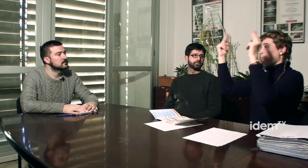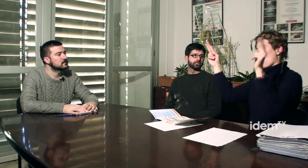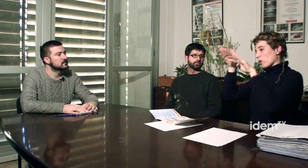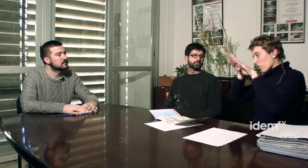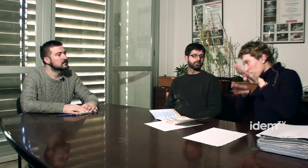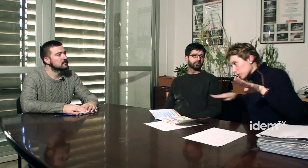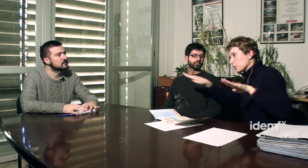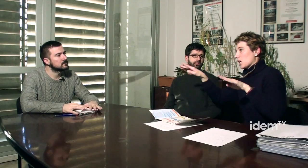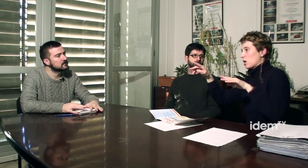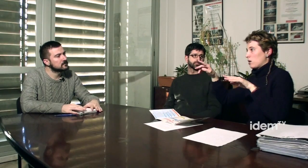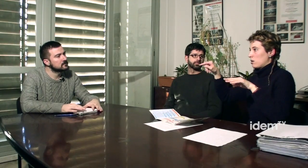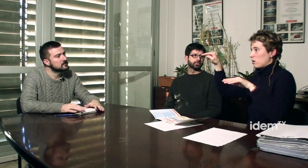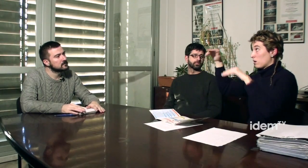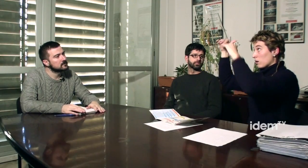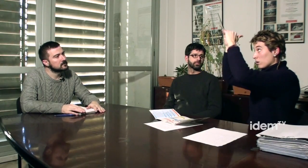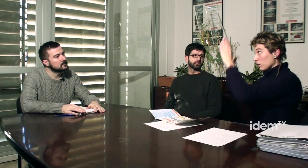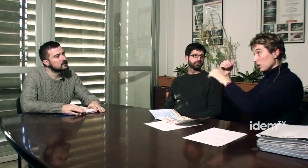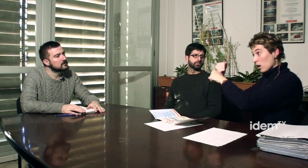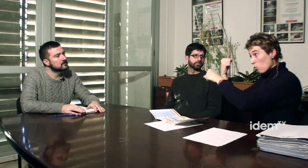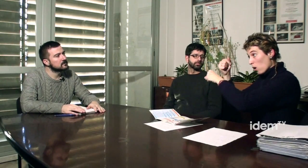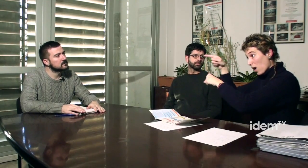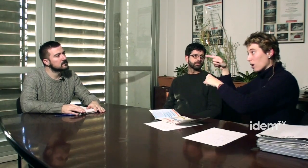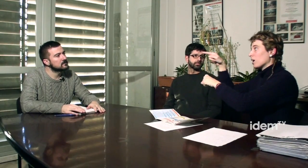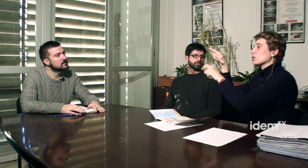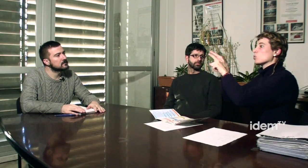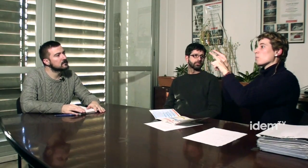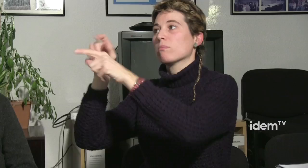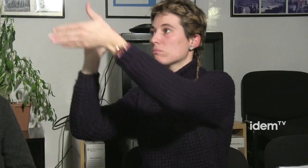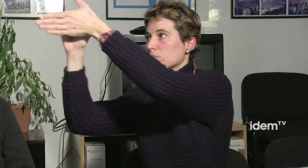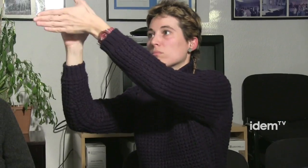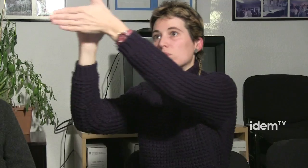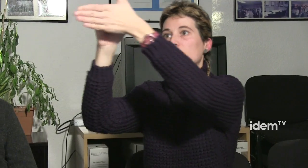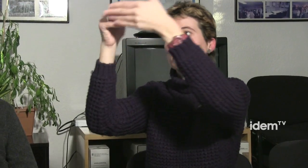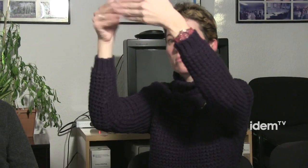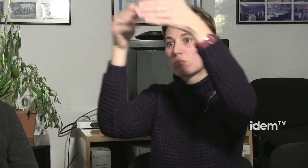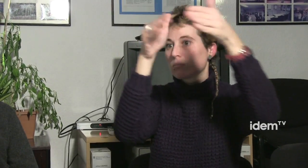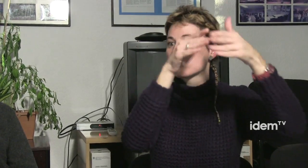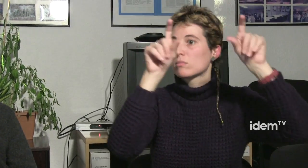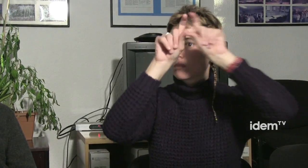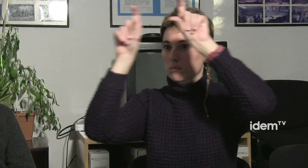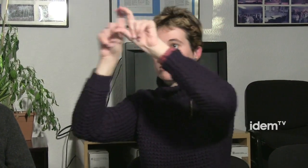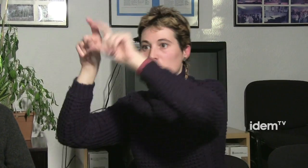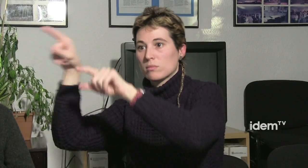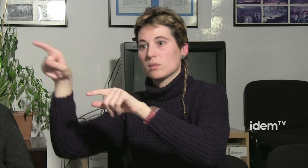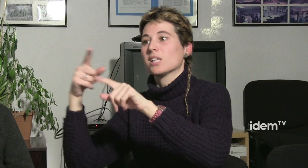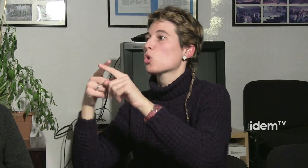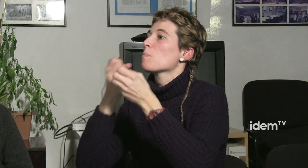Llavors, el que necessitem és, aquí, treballem com per anar trucant, com per